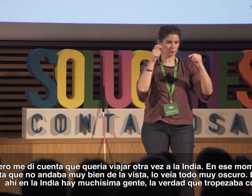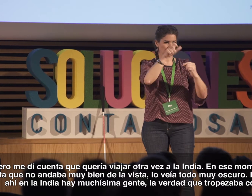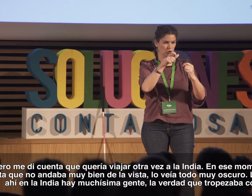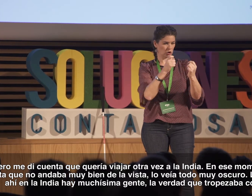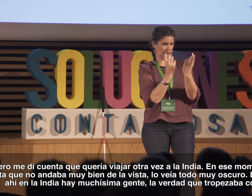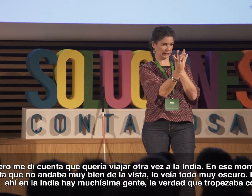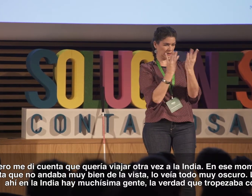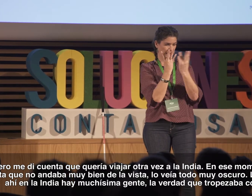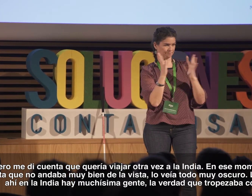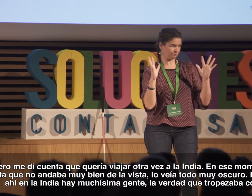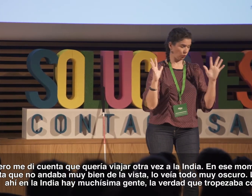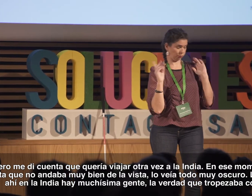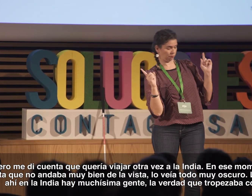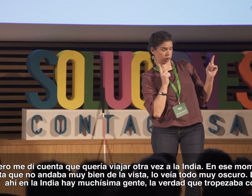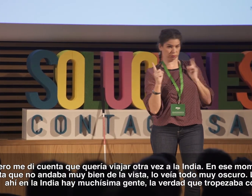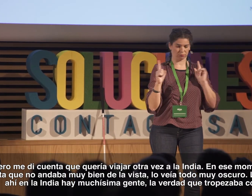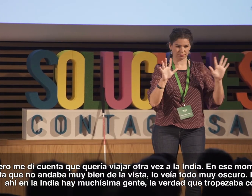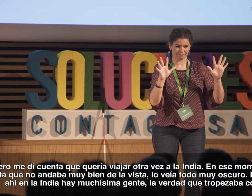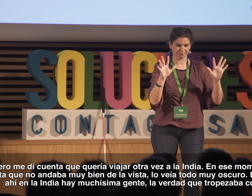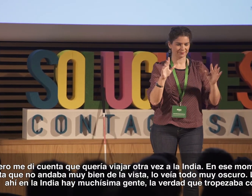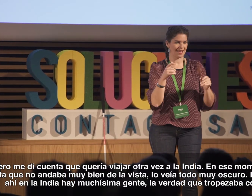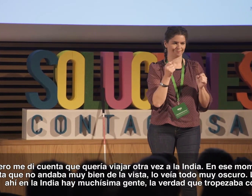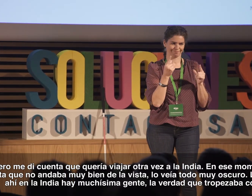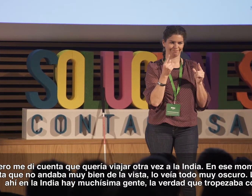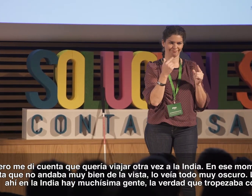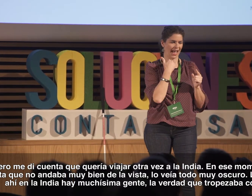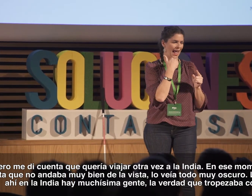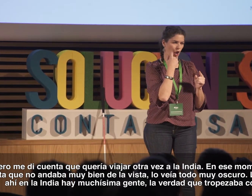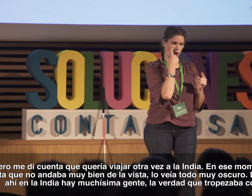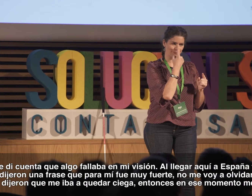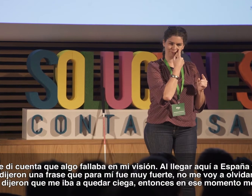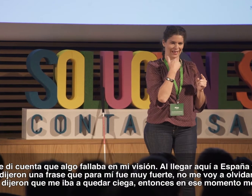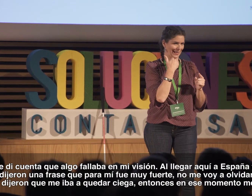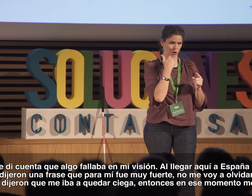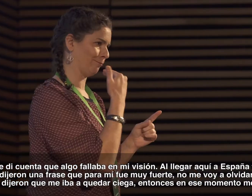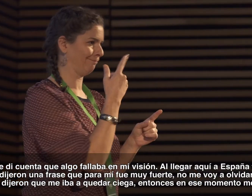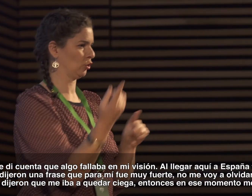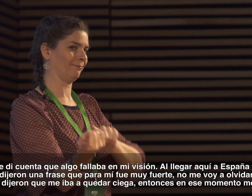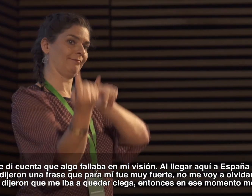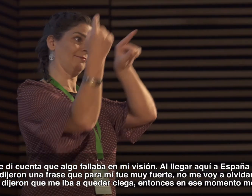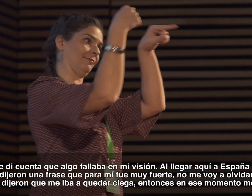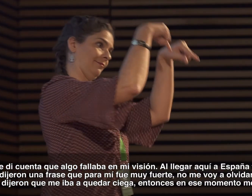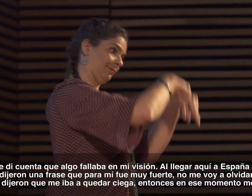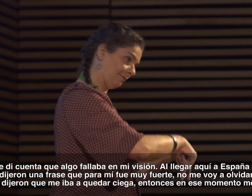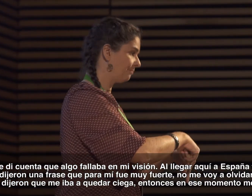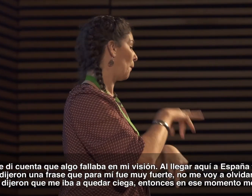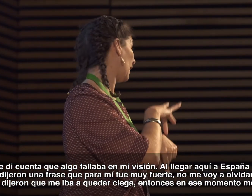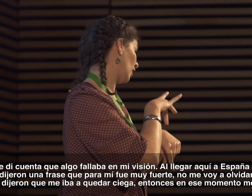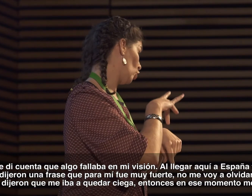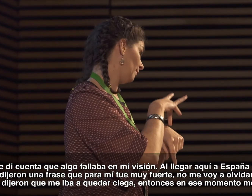ahí en la India hay muchísima gente, la verdad que tropezaba con ellos y me di cuenta de que algo fallaba en mi visión. Al